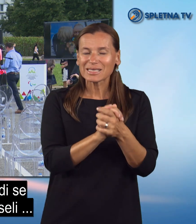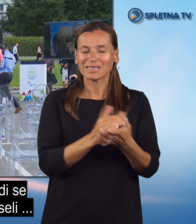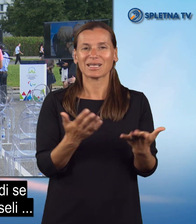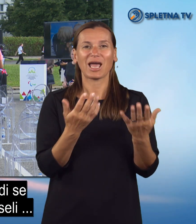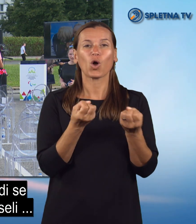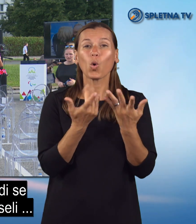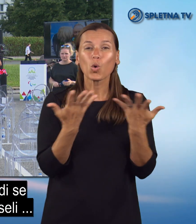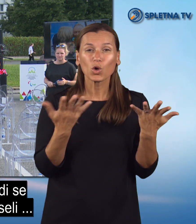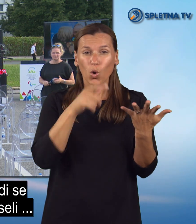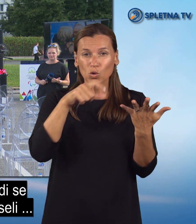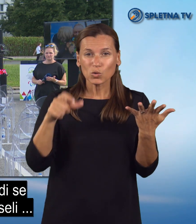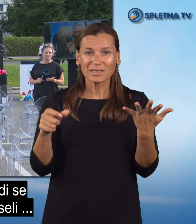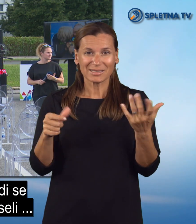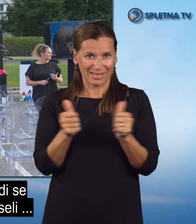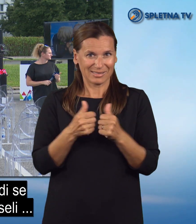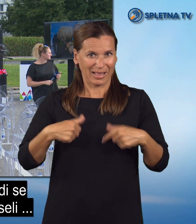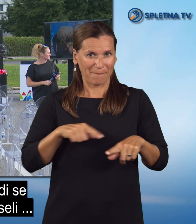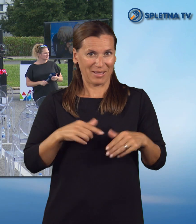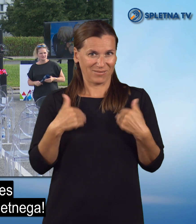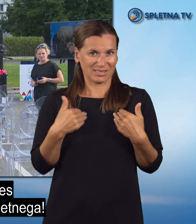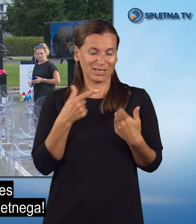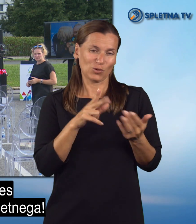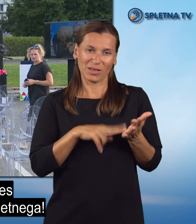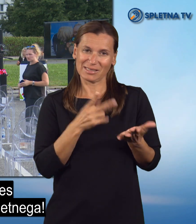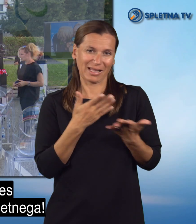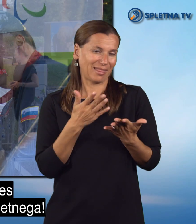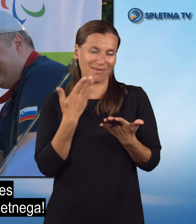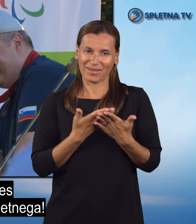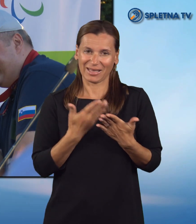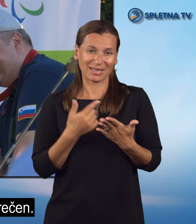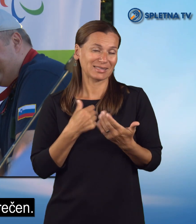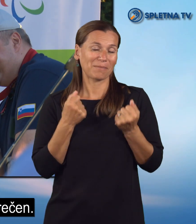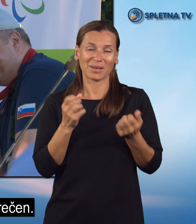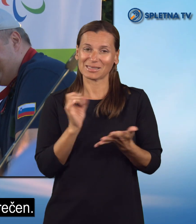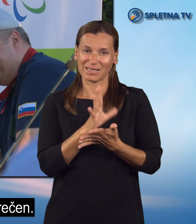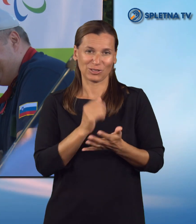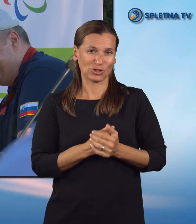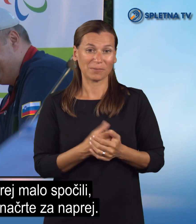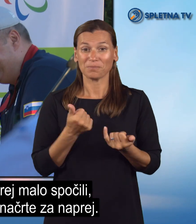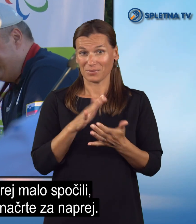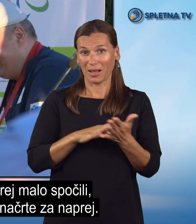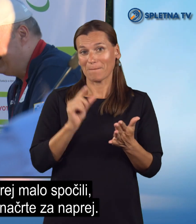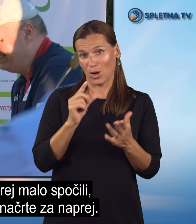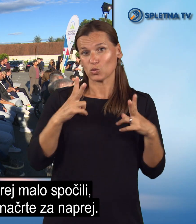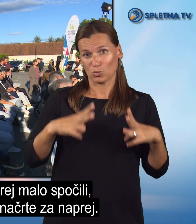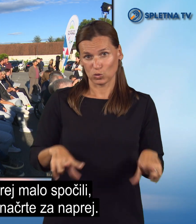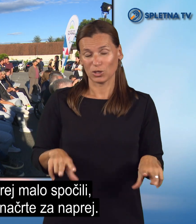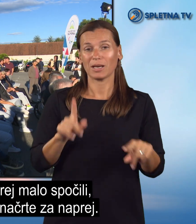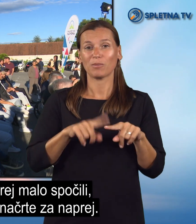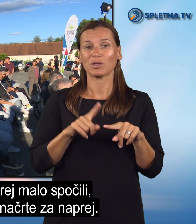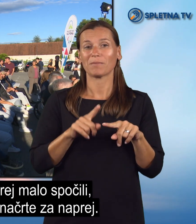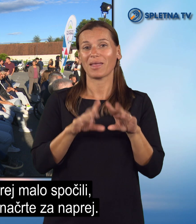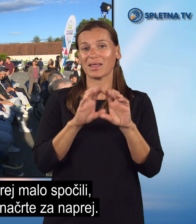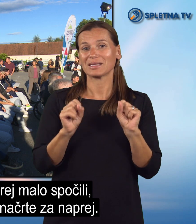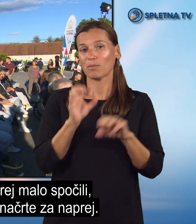se z nami veseli, to je res nekaj neverjetnega. Jaz sem presrečen. Zdaj se bomo najprej malo spočili, potem